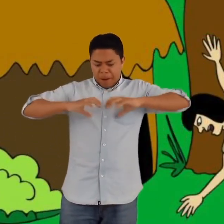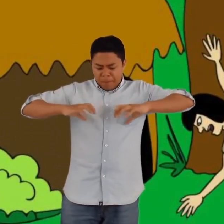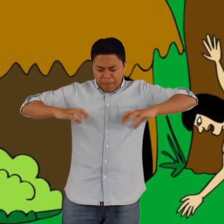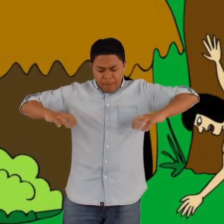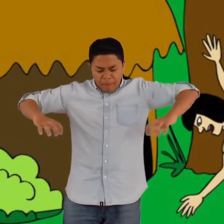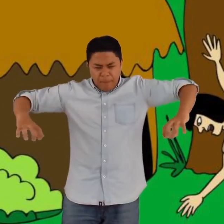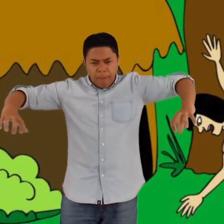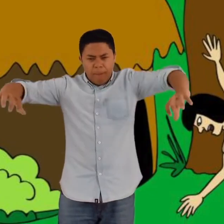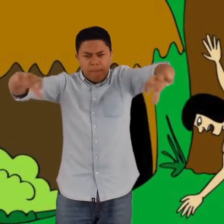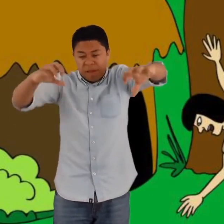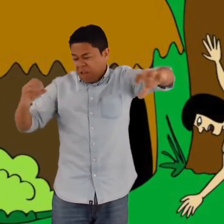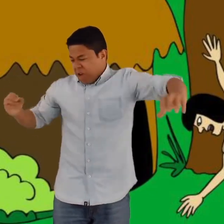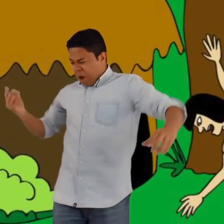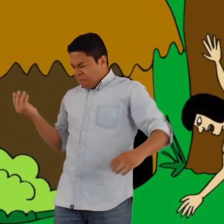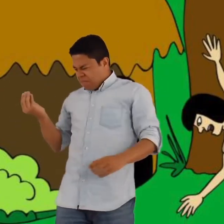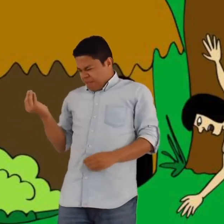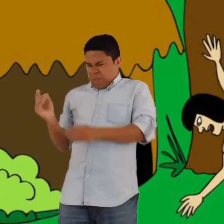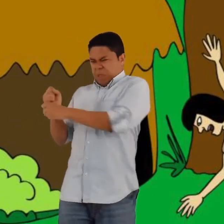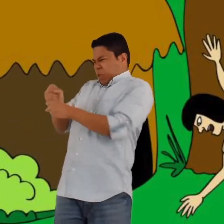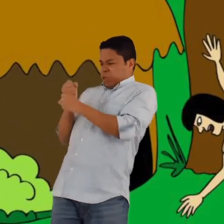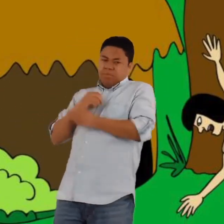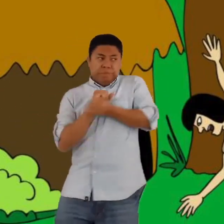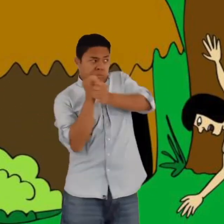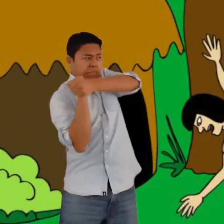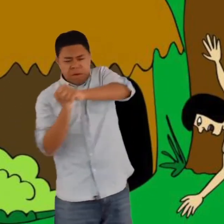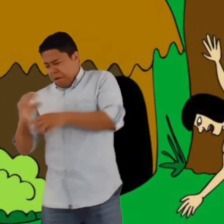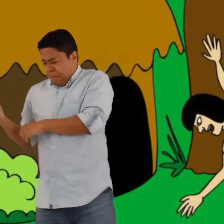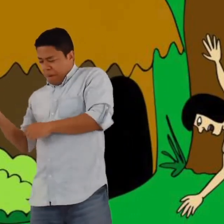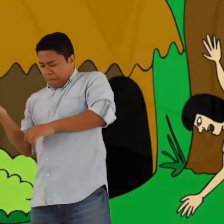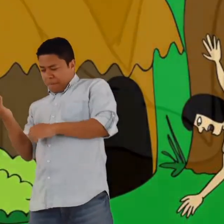lo ataron y lo llevaron al centro de la aldea.